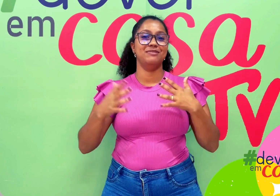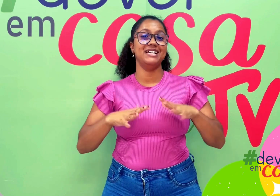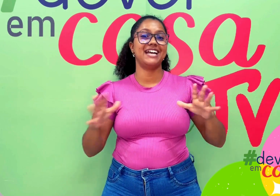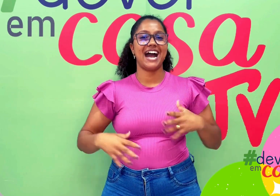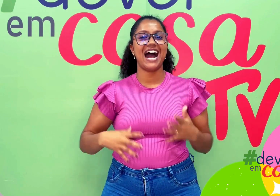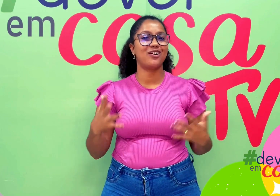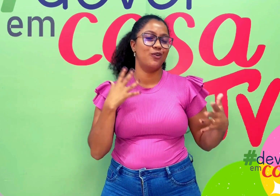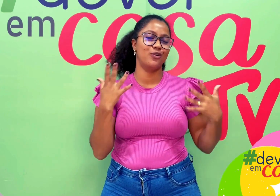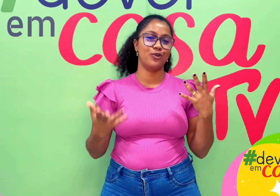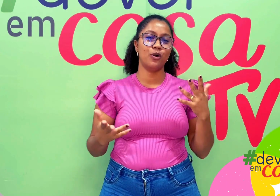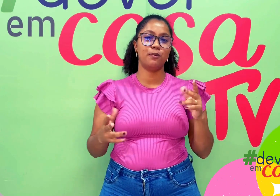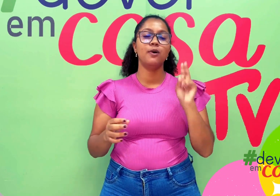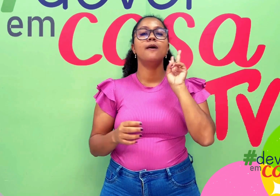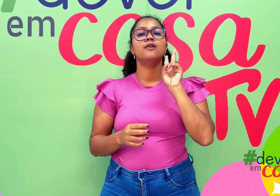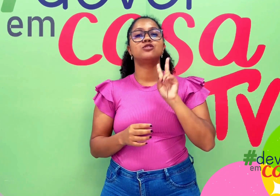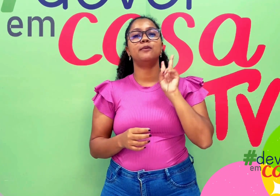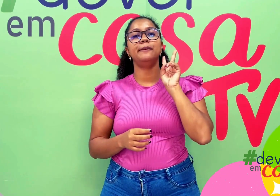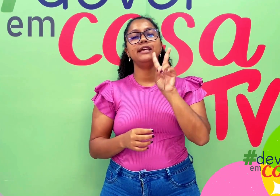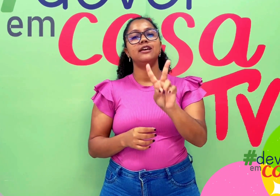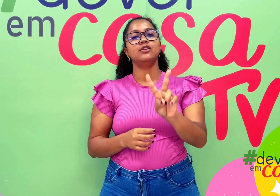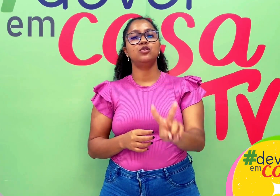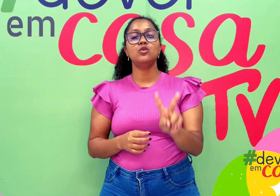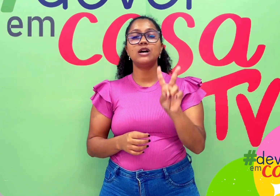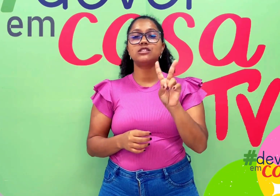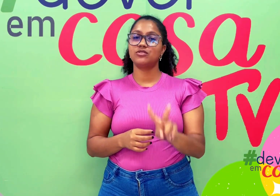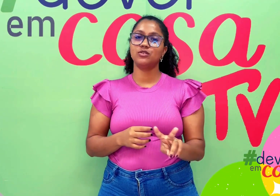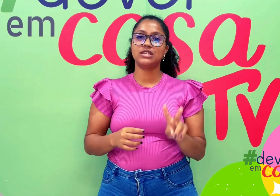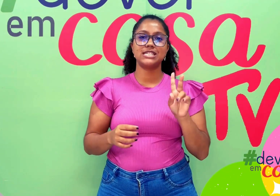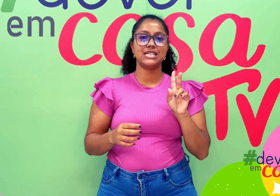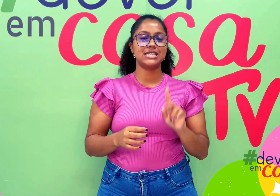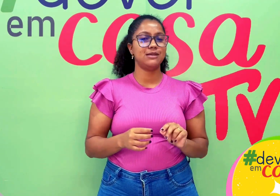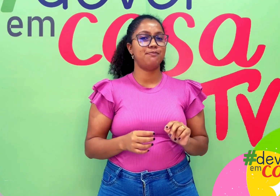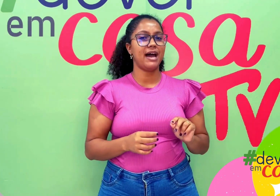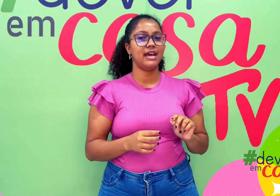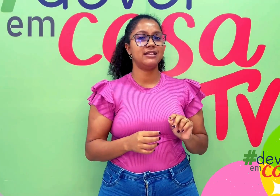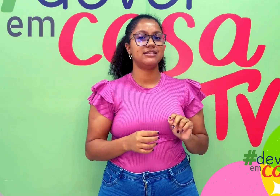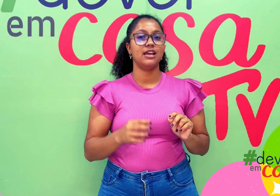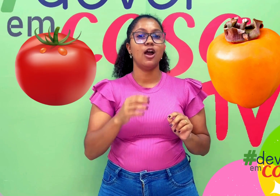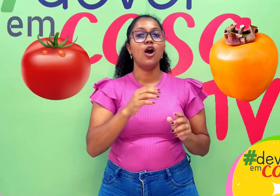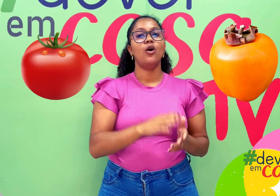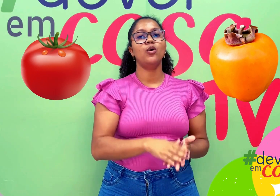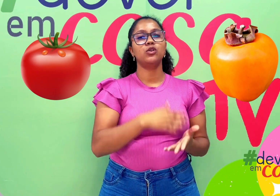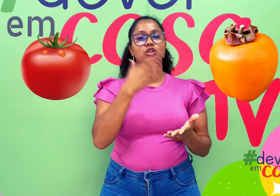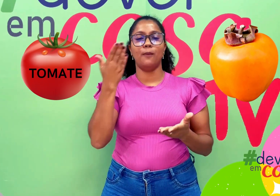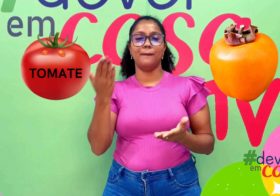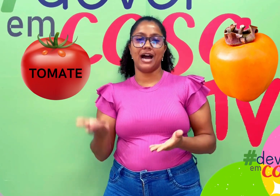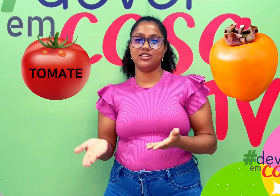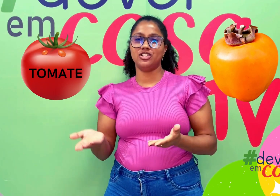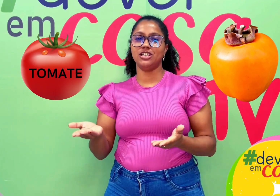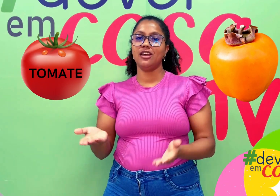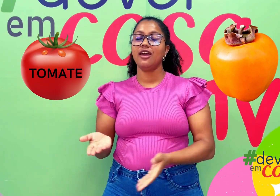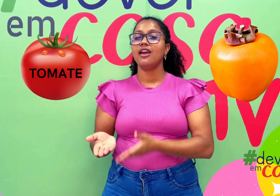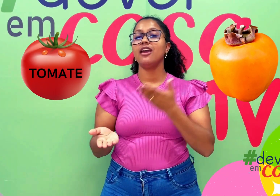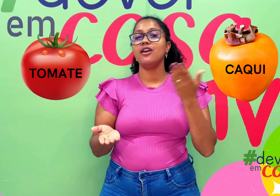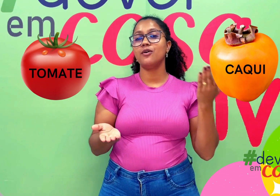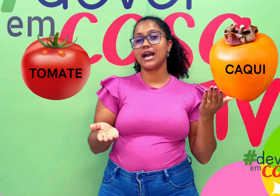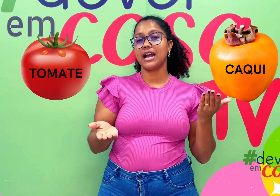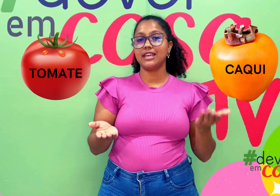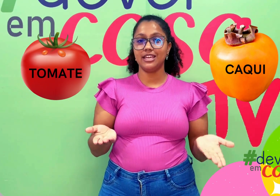brincar com o corpo sobre duas frutas que se parecem, o tomate e o caqui.